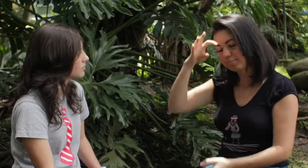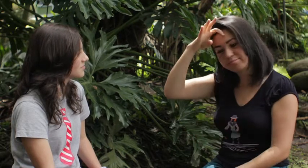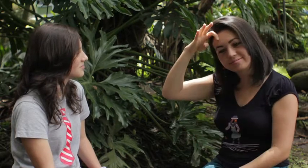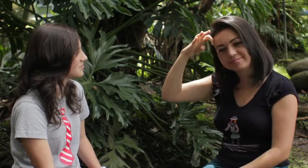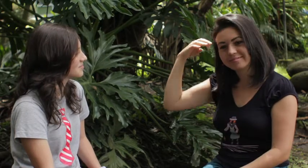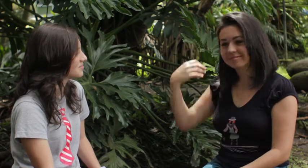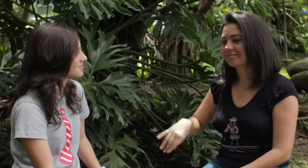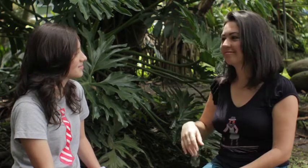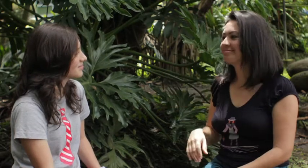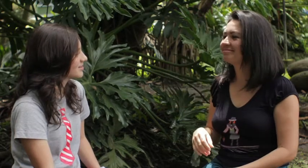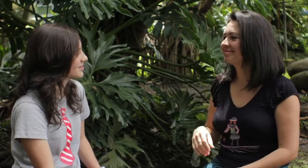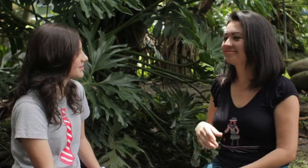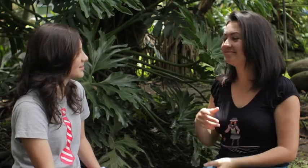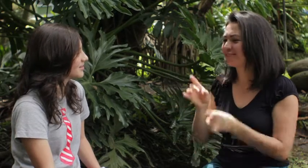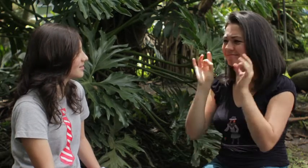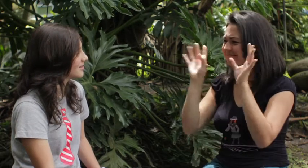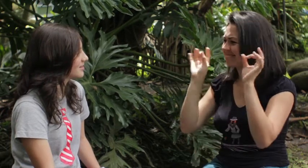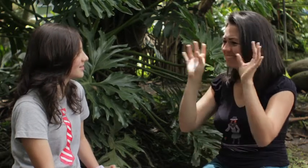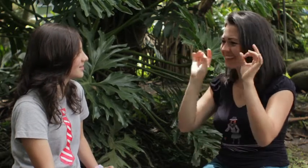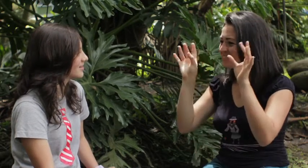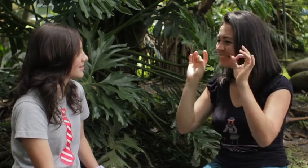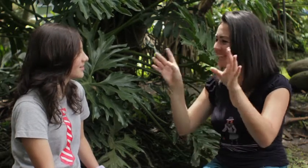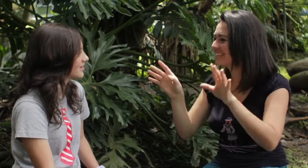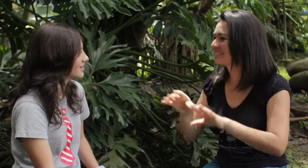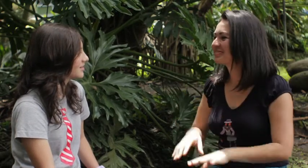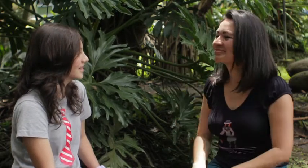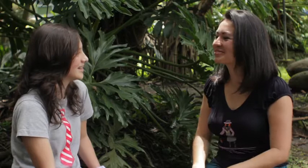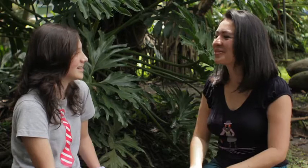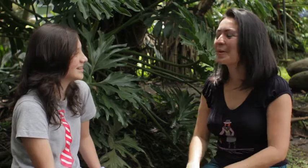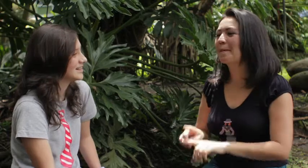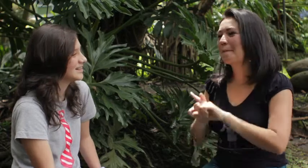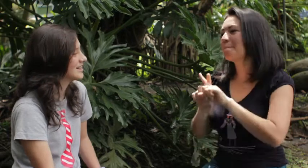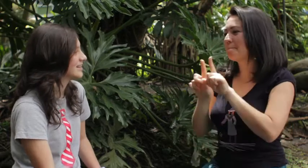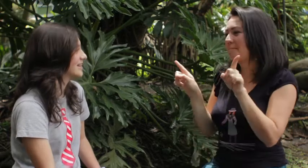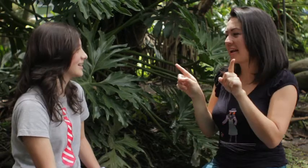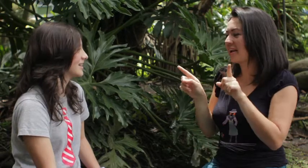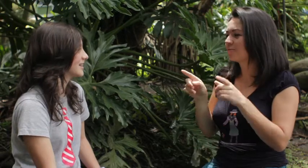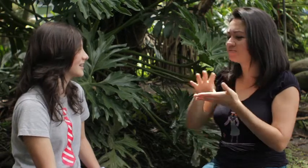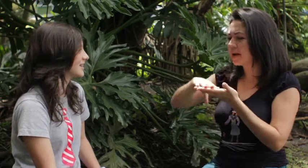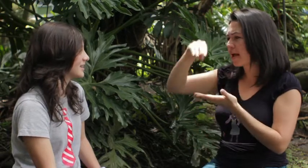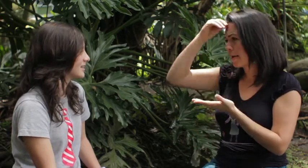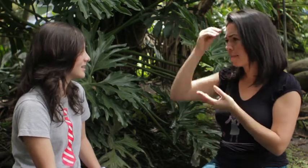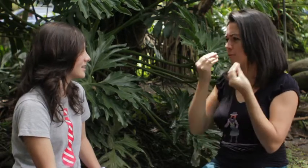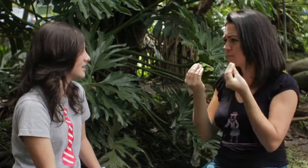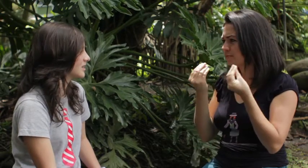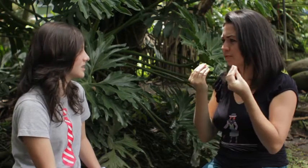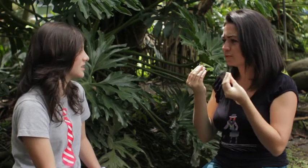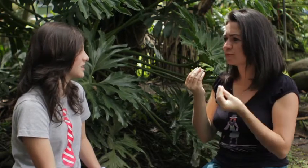Uy, que a veces es muy cansado Son terribles Pero Se aprende